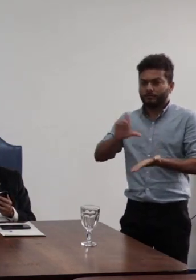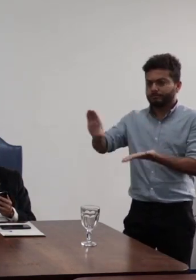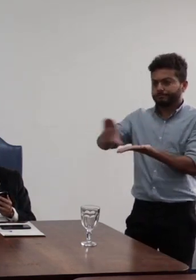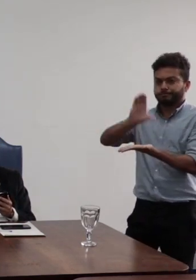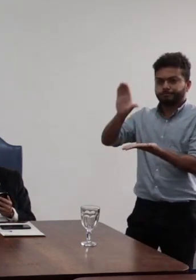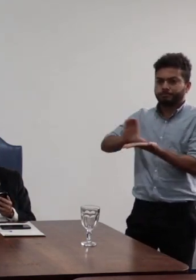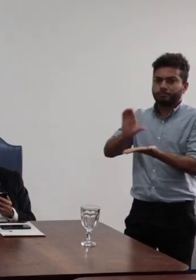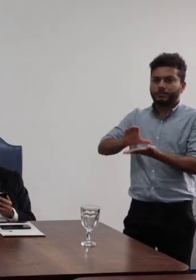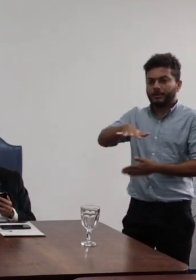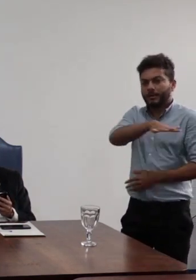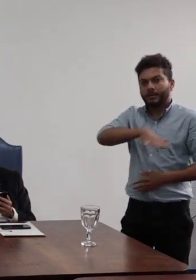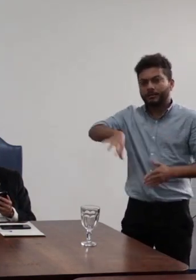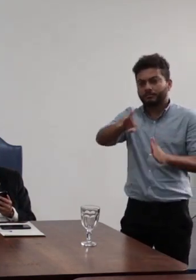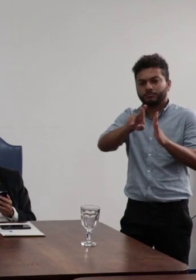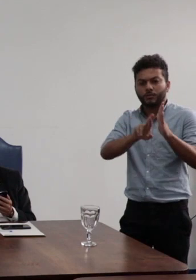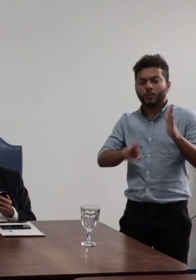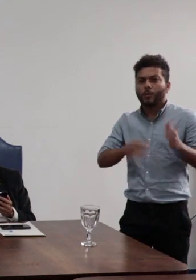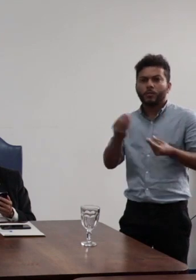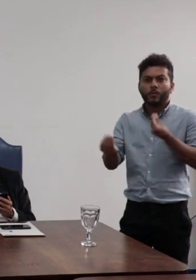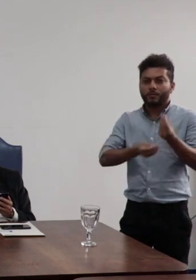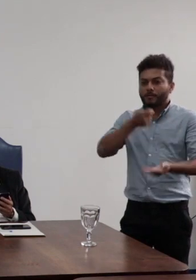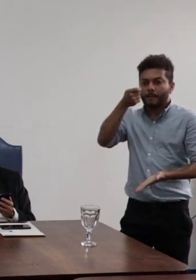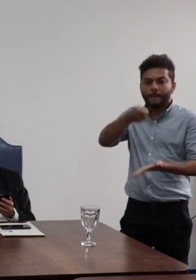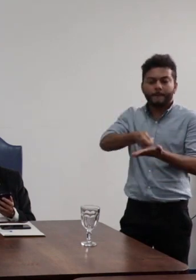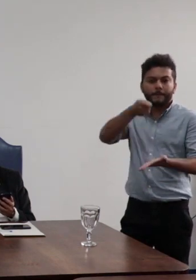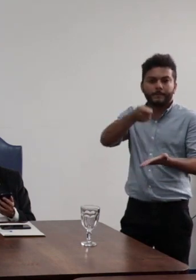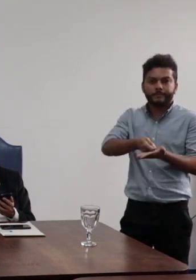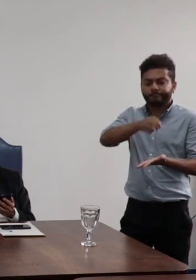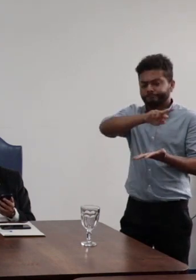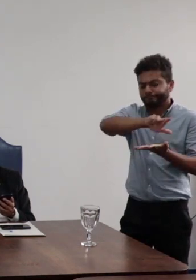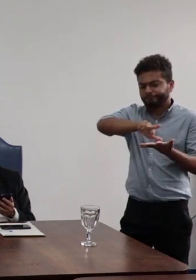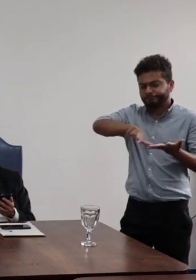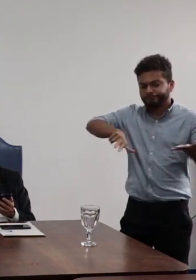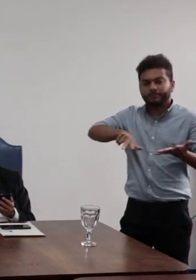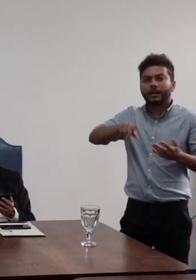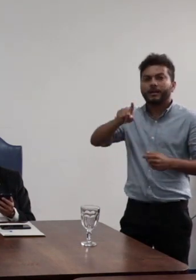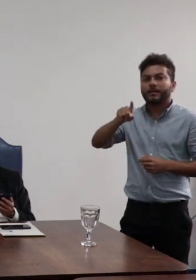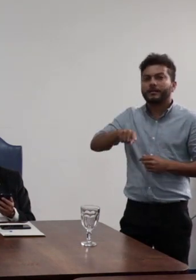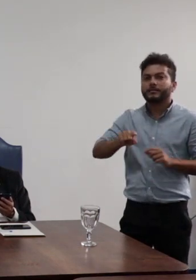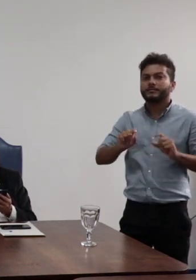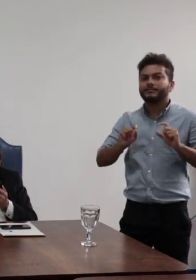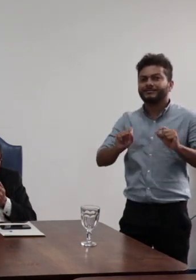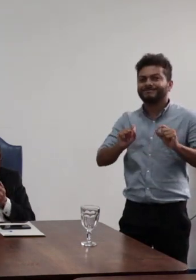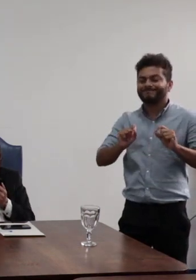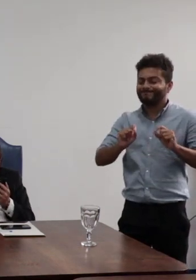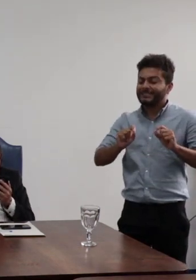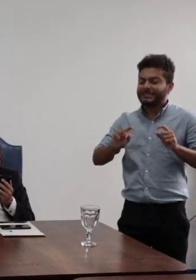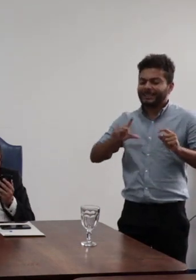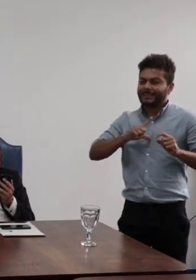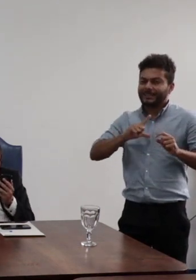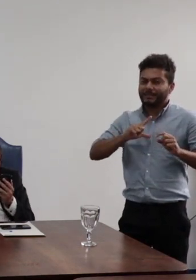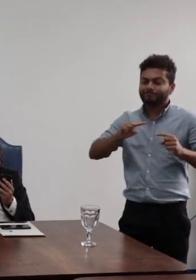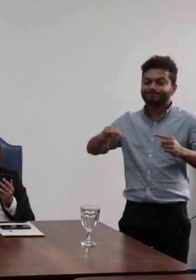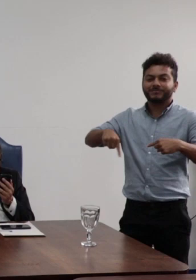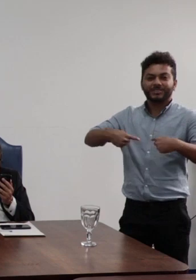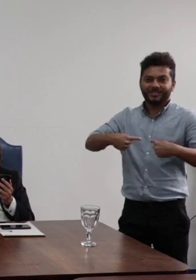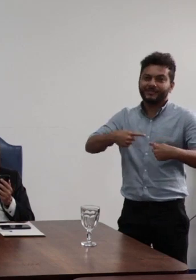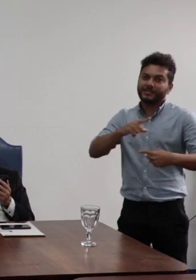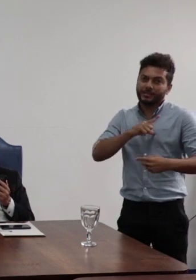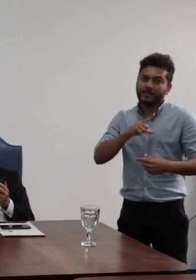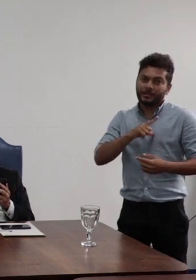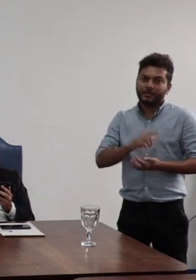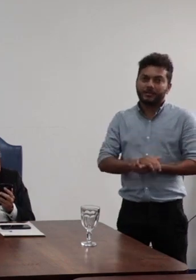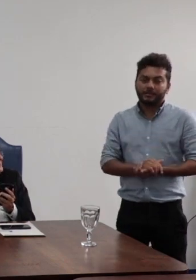funcionamento da universidade, nas ações de custeia e de investimento, foi muito desafiador. portanto, esses dois